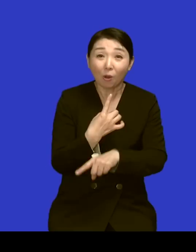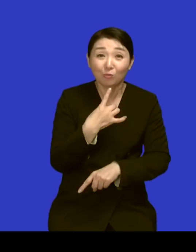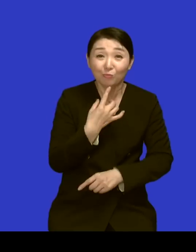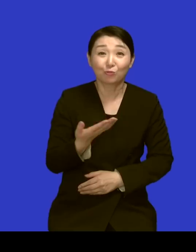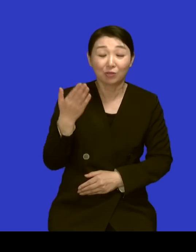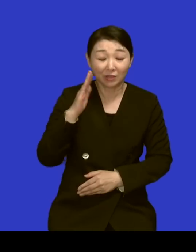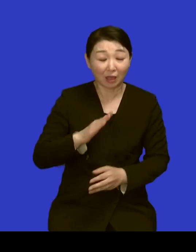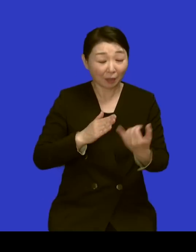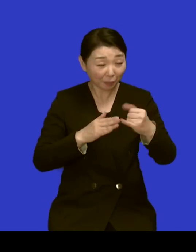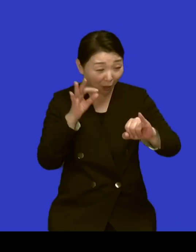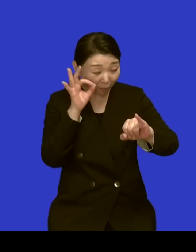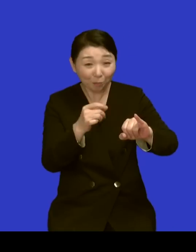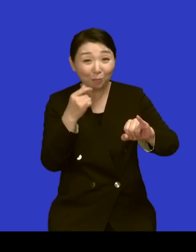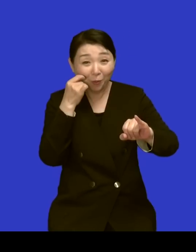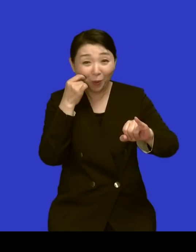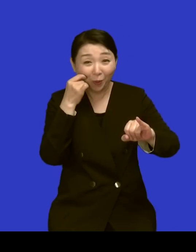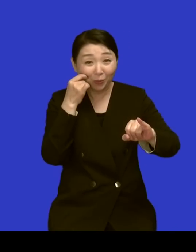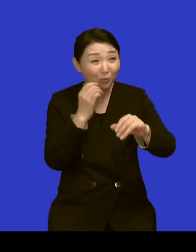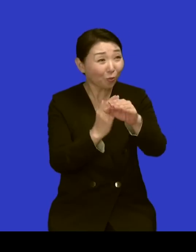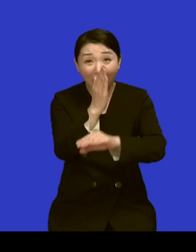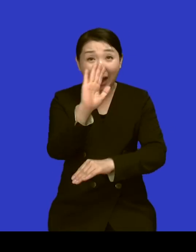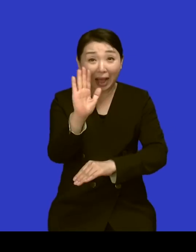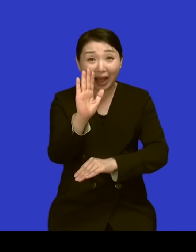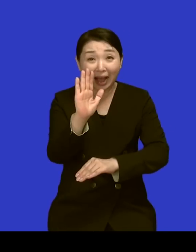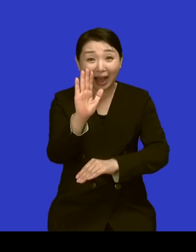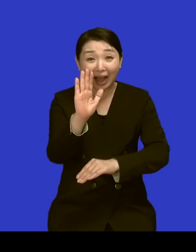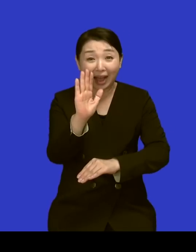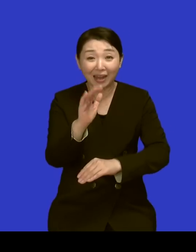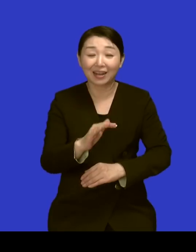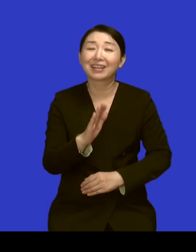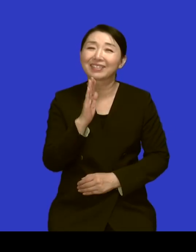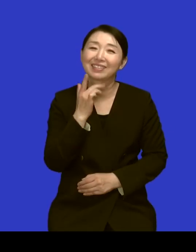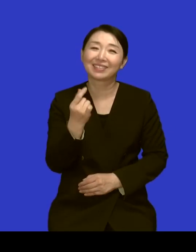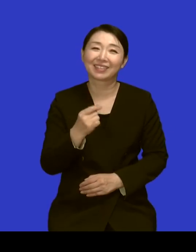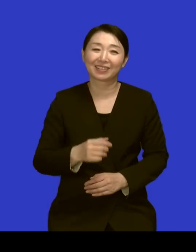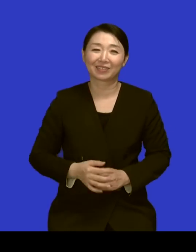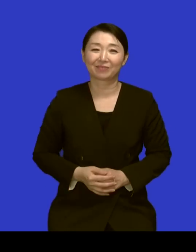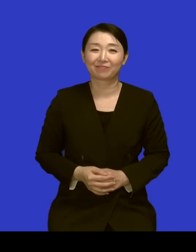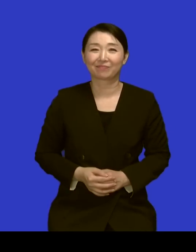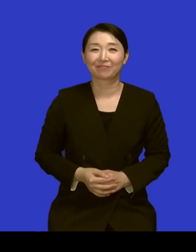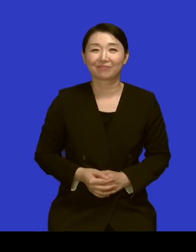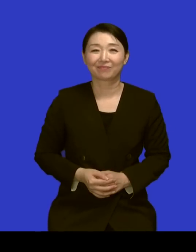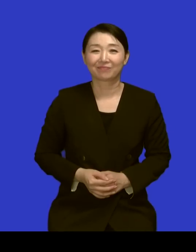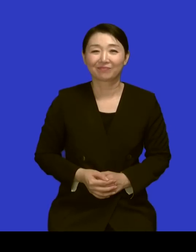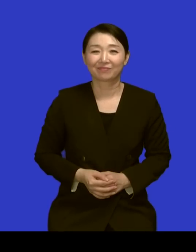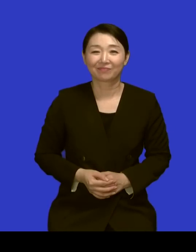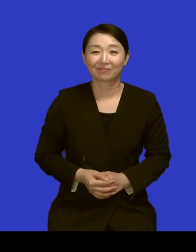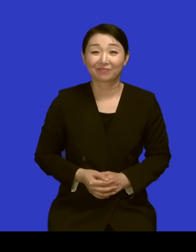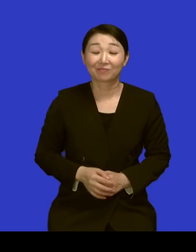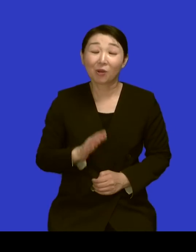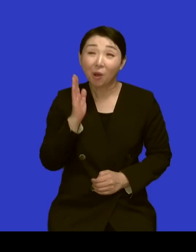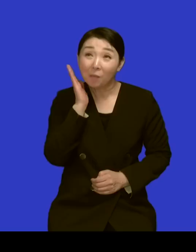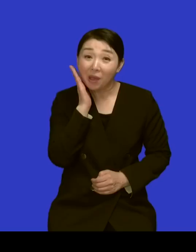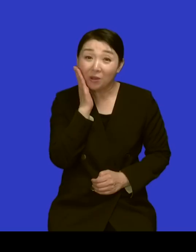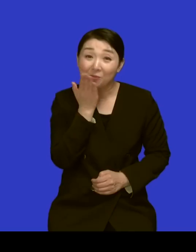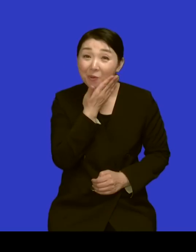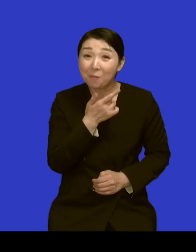그럼 이제 특히 뭐 좀 과하신 거 아니에요? 아니 진짜 진짜 진짜 그럼 따님 있으세요? 메이크업도 좀 받았거나 헤어도 좀